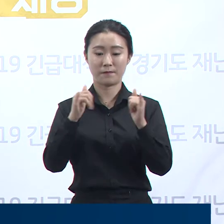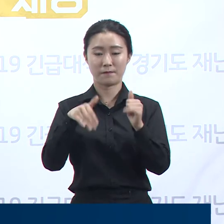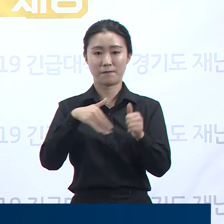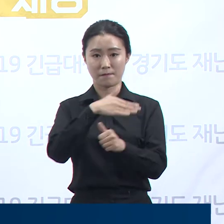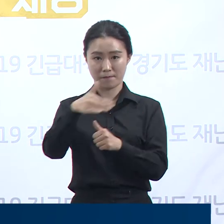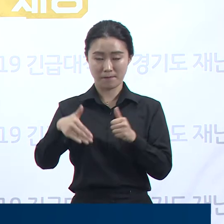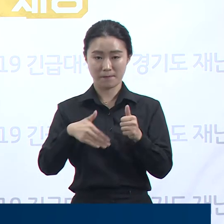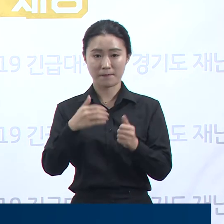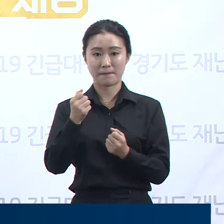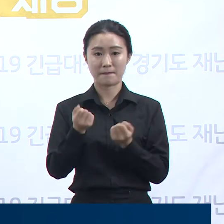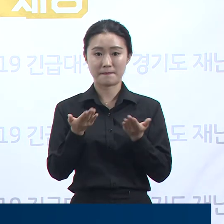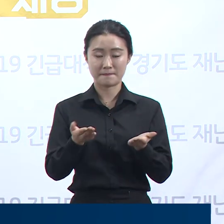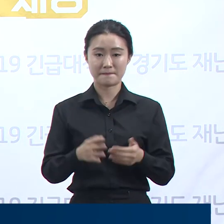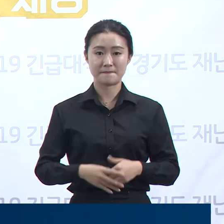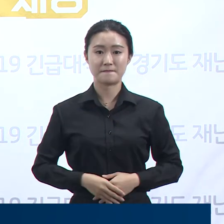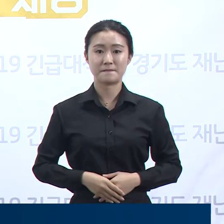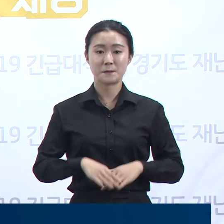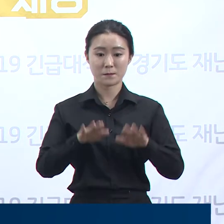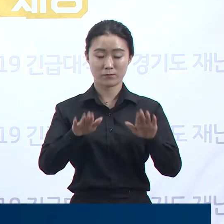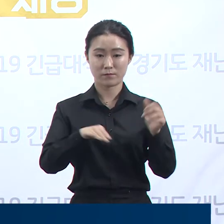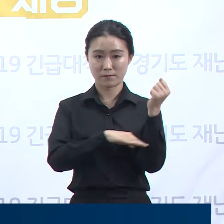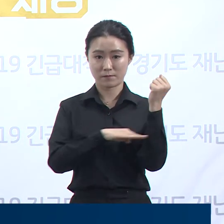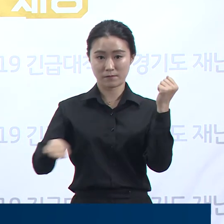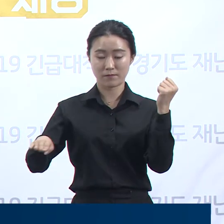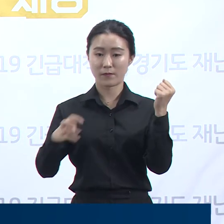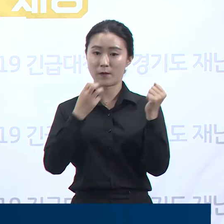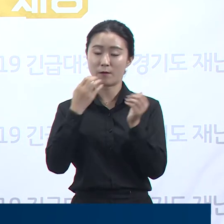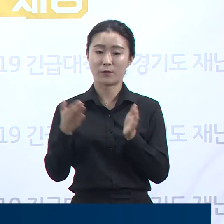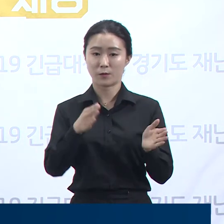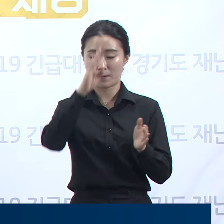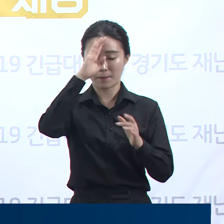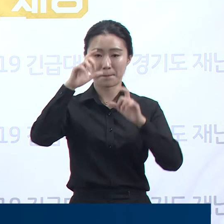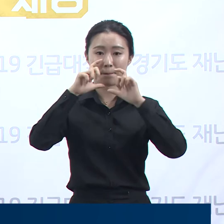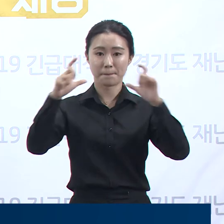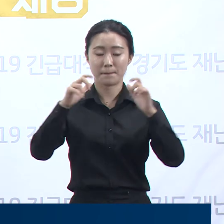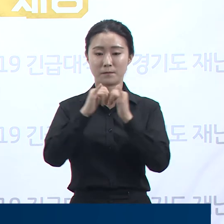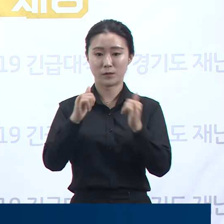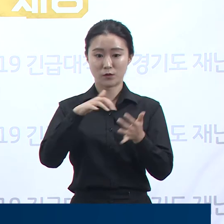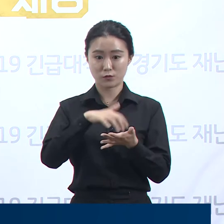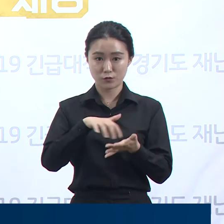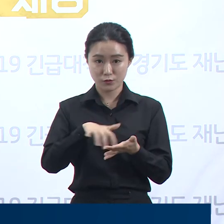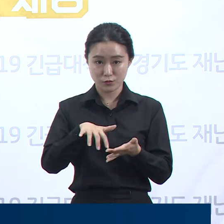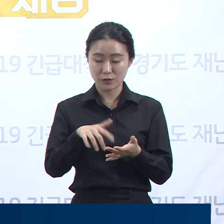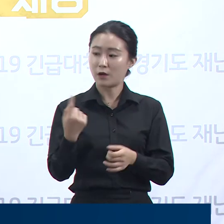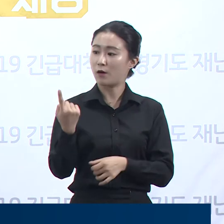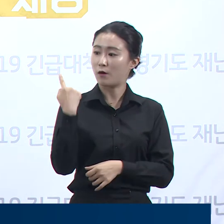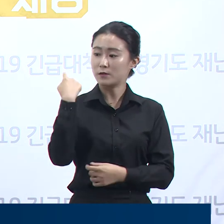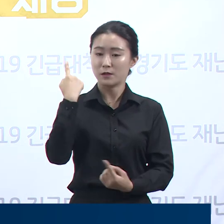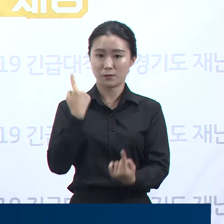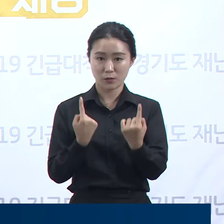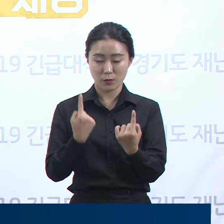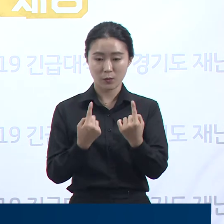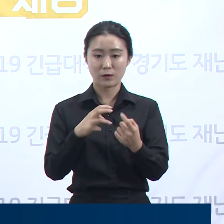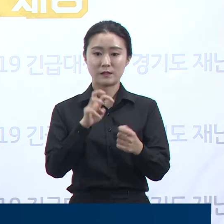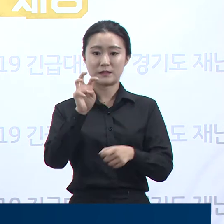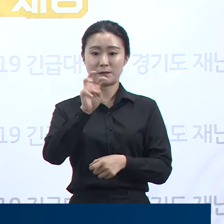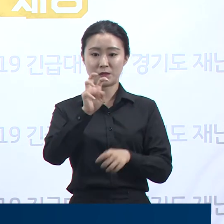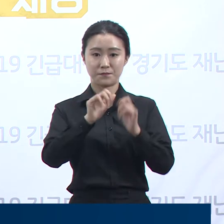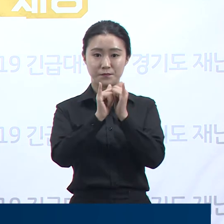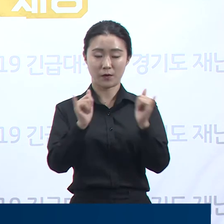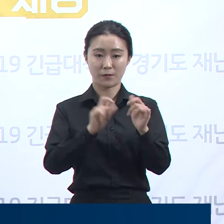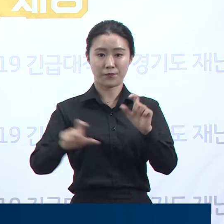9월 23일 0시 기준 경기도 확진자 수는 전일 오전 0시 대비 30명 증가한 총 4